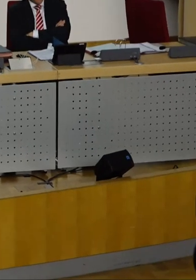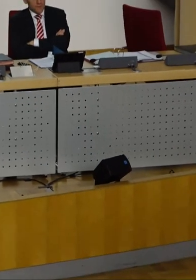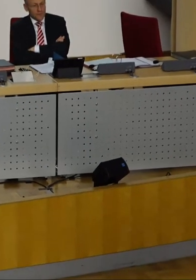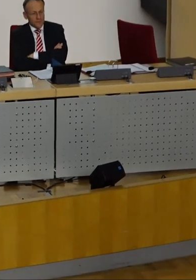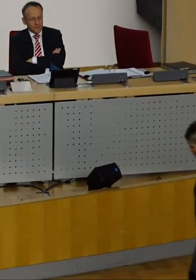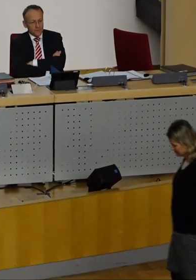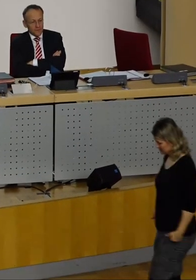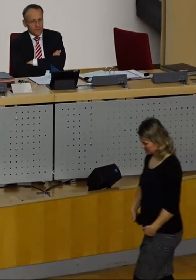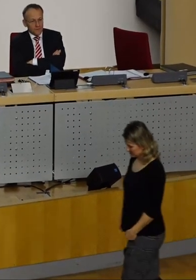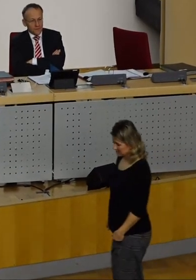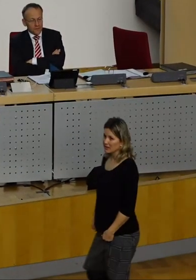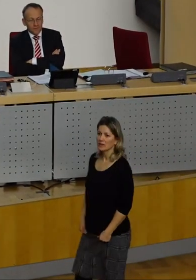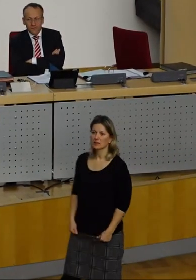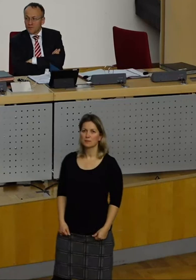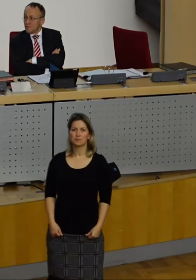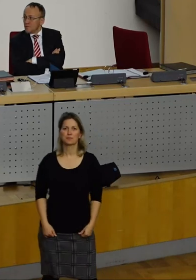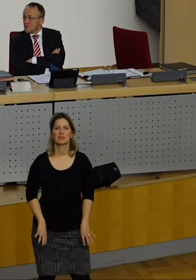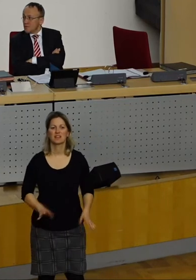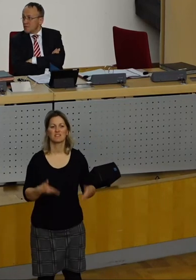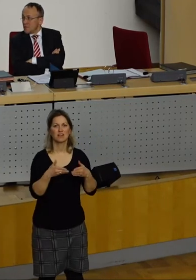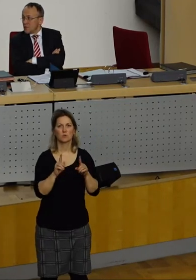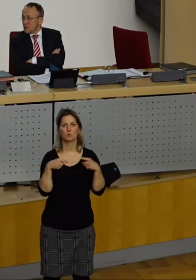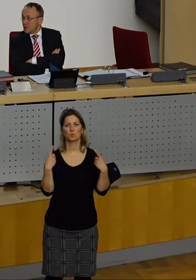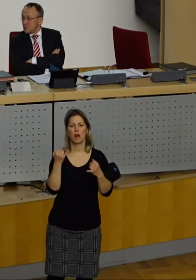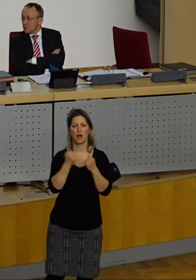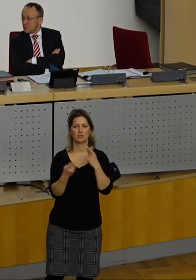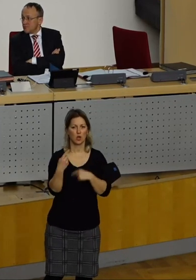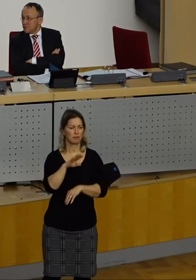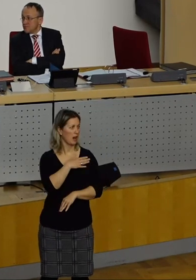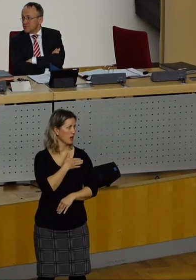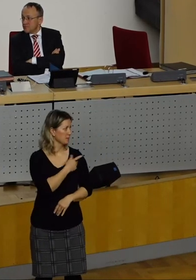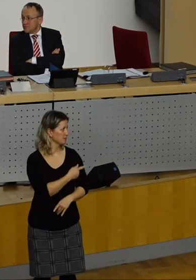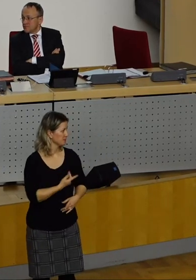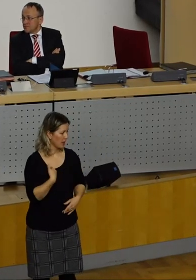Und zum Abschluss der Fraktionsrunde für Fraktion Die Linke, Herr Mattis.